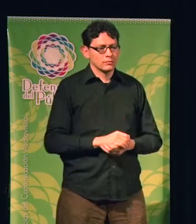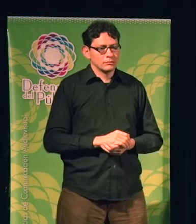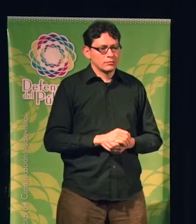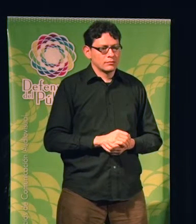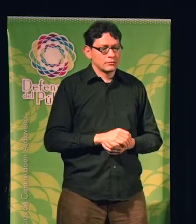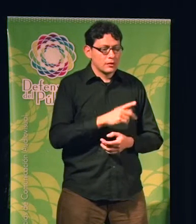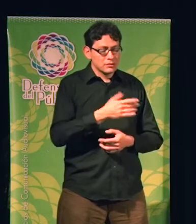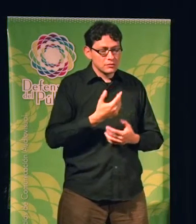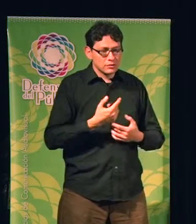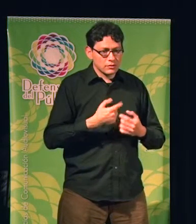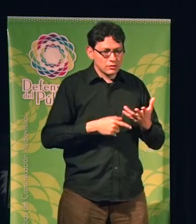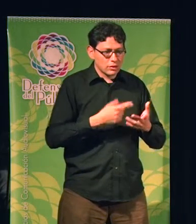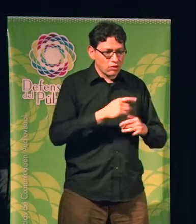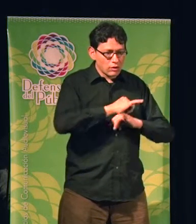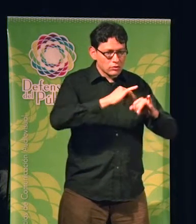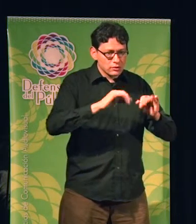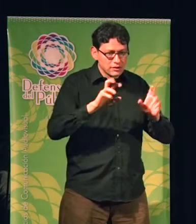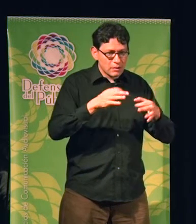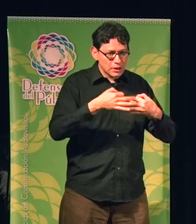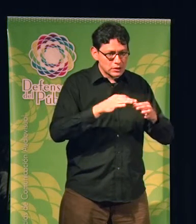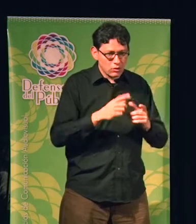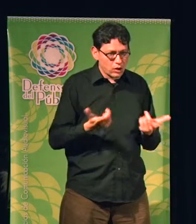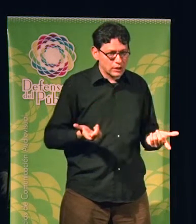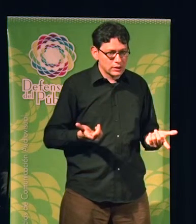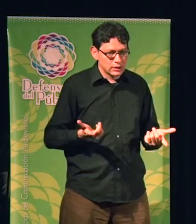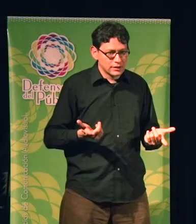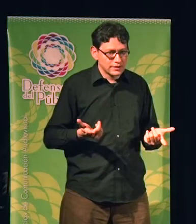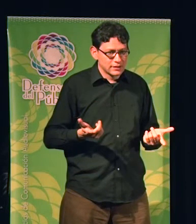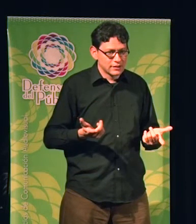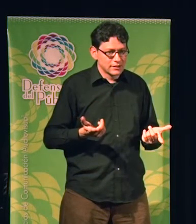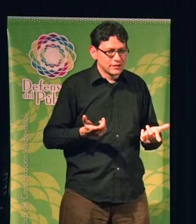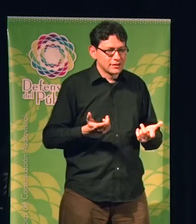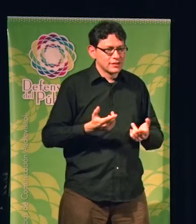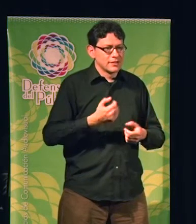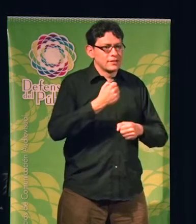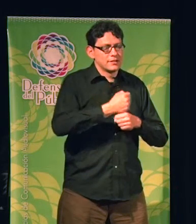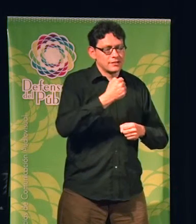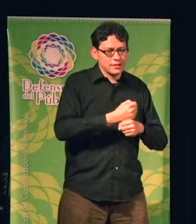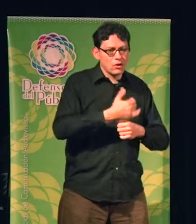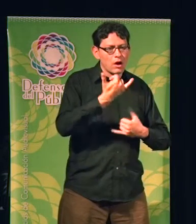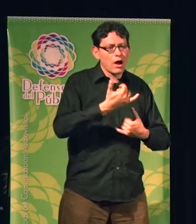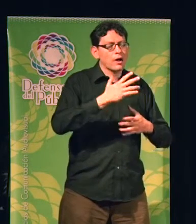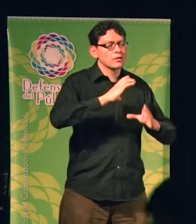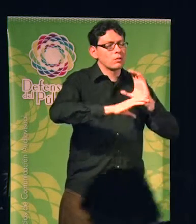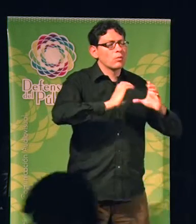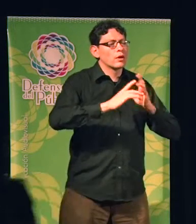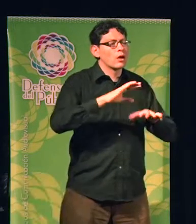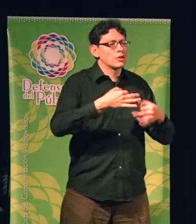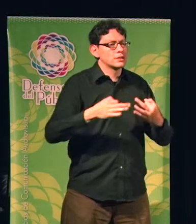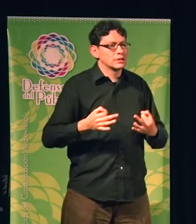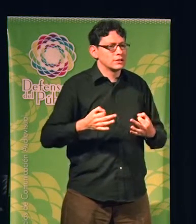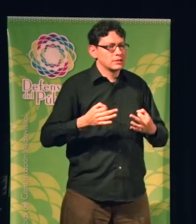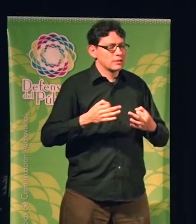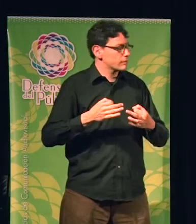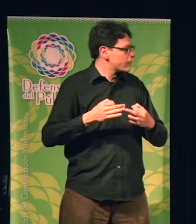es una noticia sobre ciencia, ni mucho menos. La tarea que tenemos los comunicadores científicos a la hora